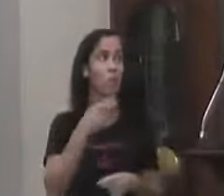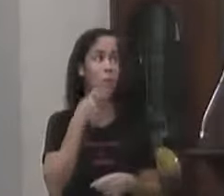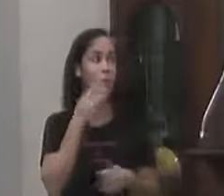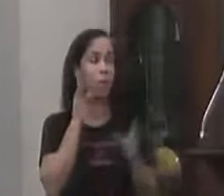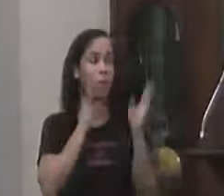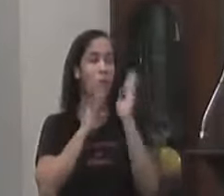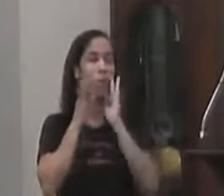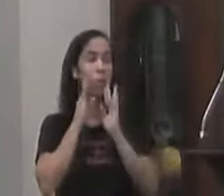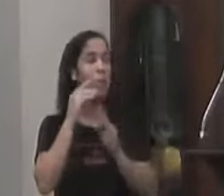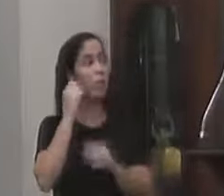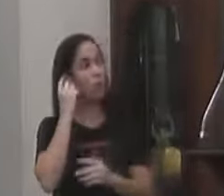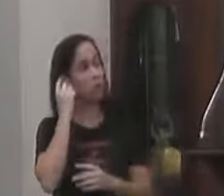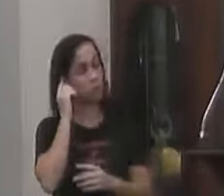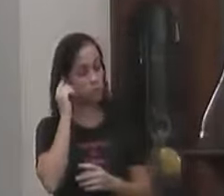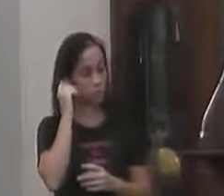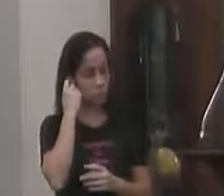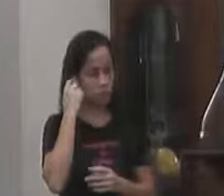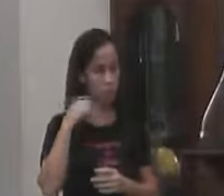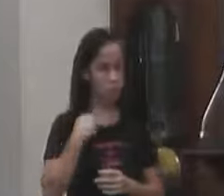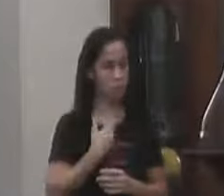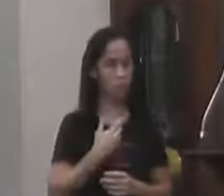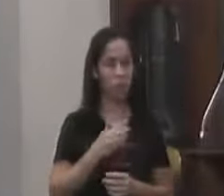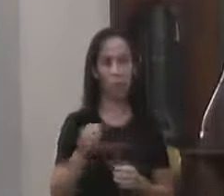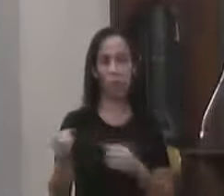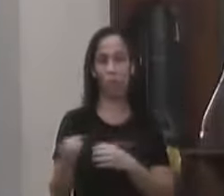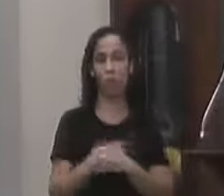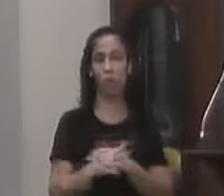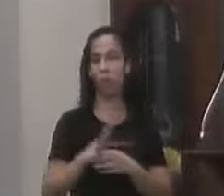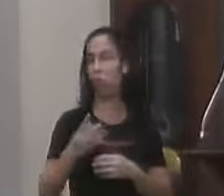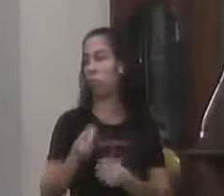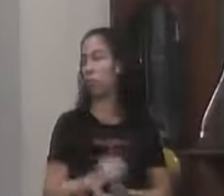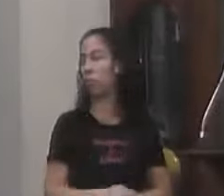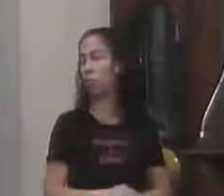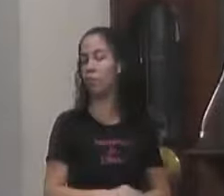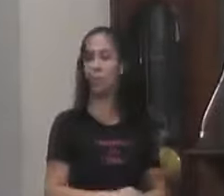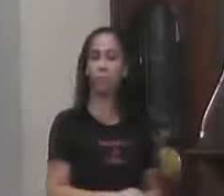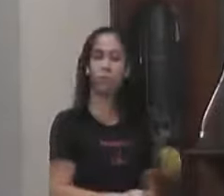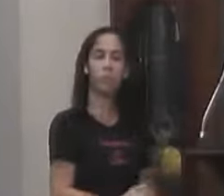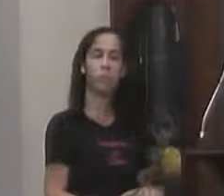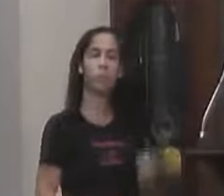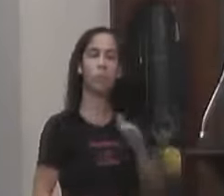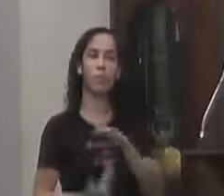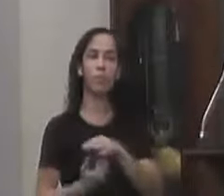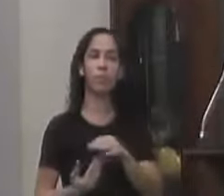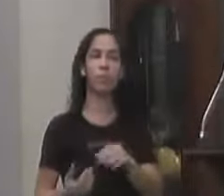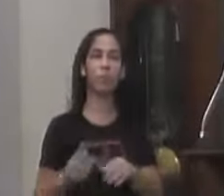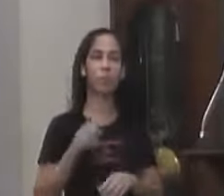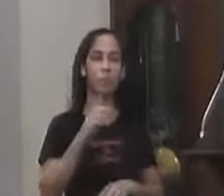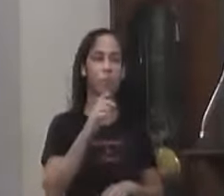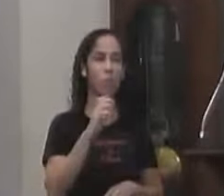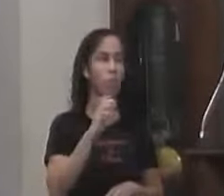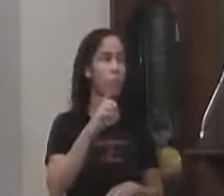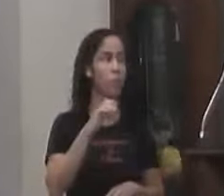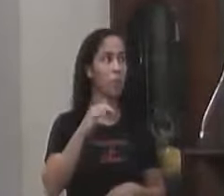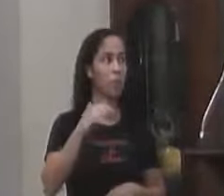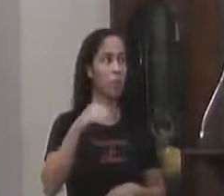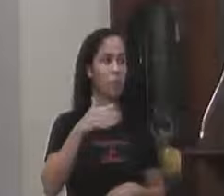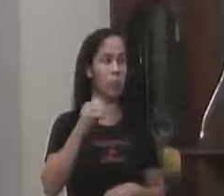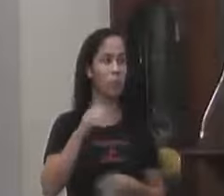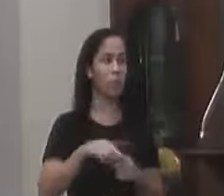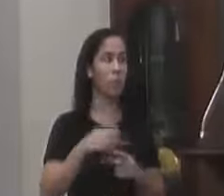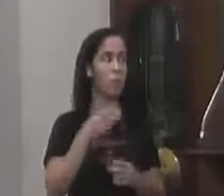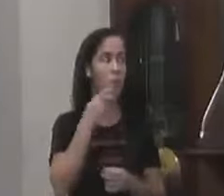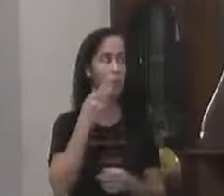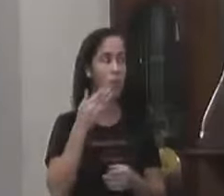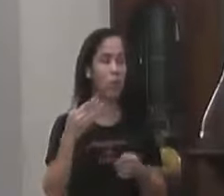Facebook Para a gente É muito novo Tudo isso Na última eleição Já teve Uma problemática Muito grande De